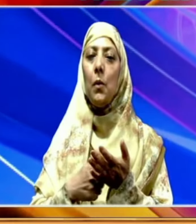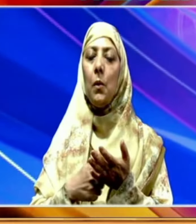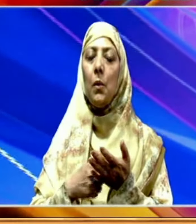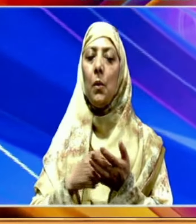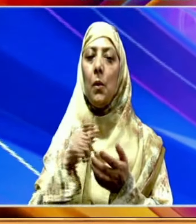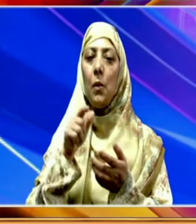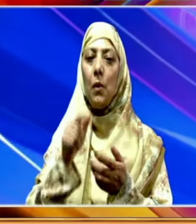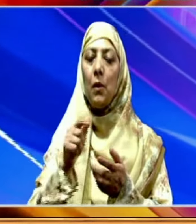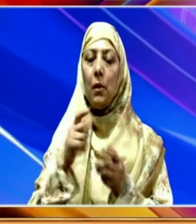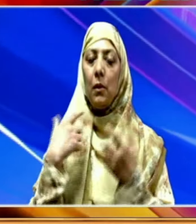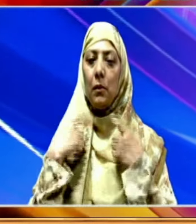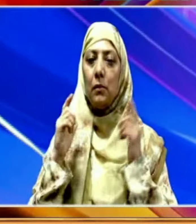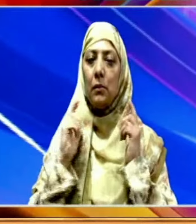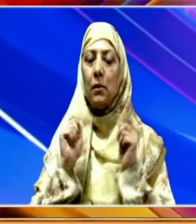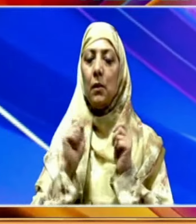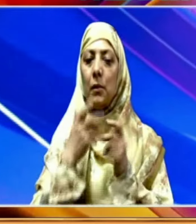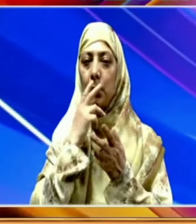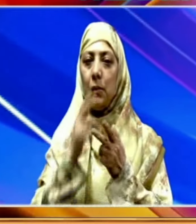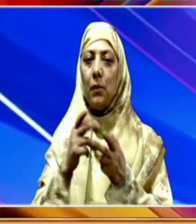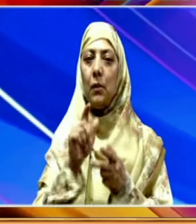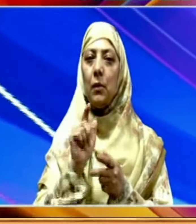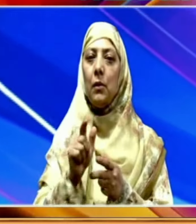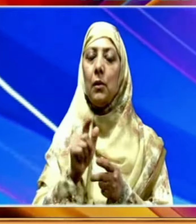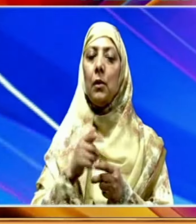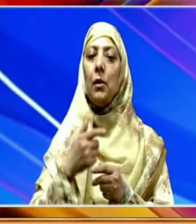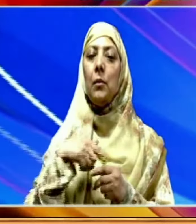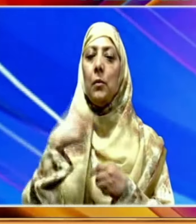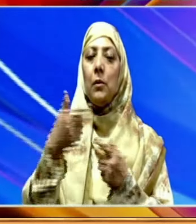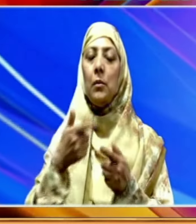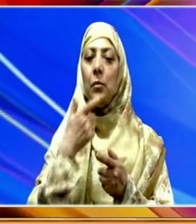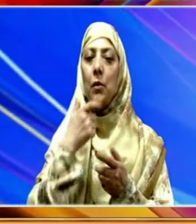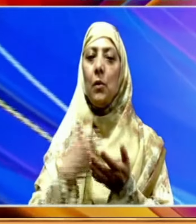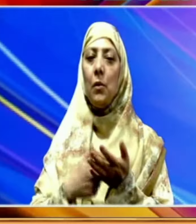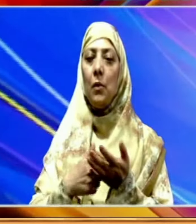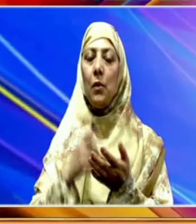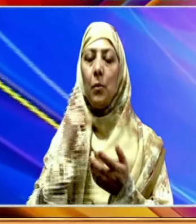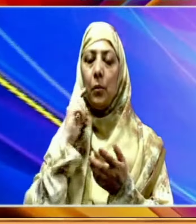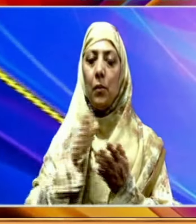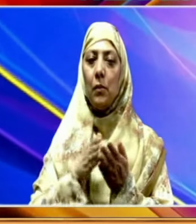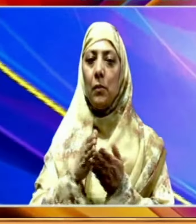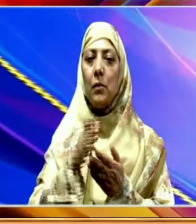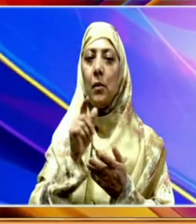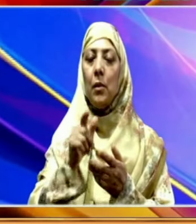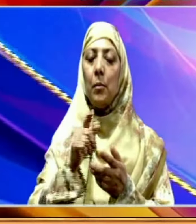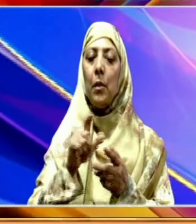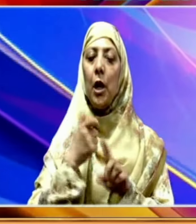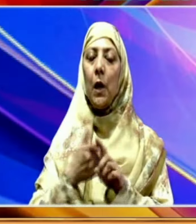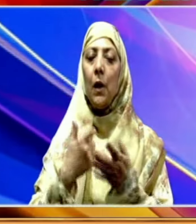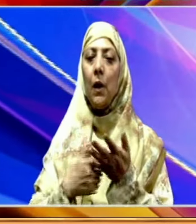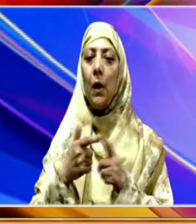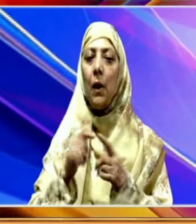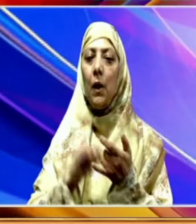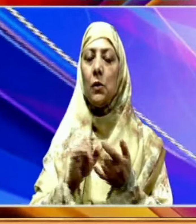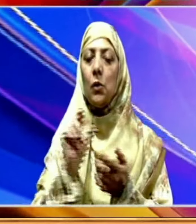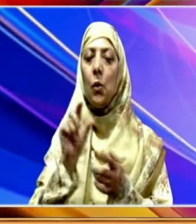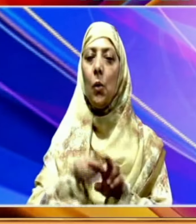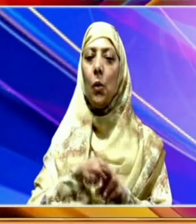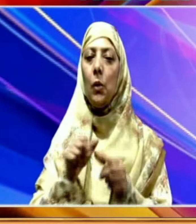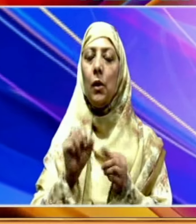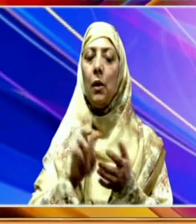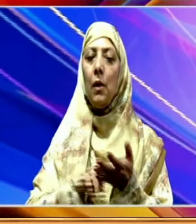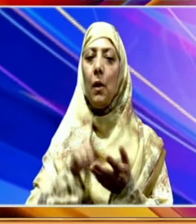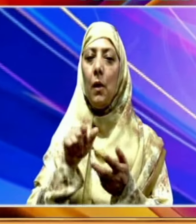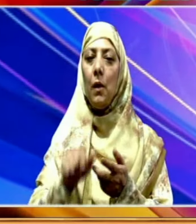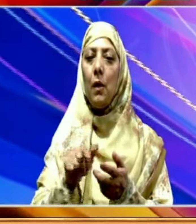جلد قائم کیا جائے انہوں نے تمام ذریعہ ترقیاتی کمیشنروں پر ضرور دیا کہ وہ کرشی اور دھیامیوں کے فرست کو بروقت پتلا